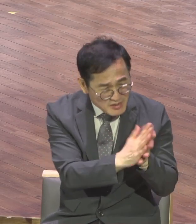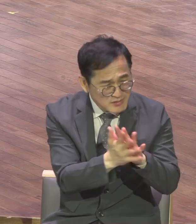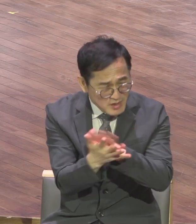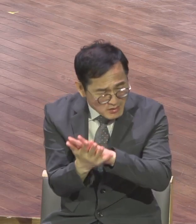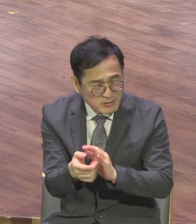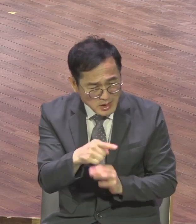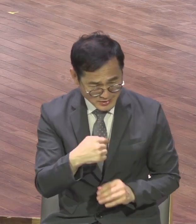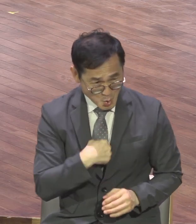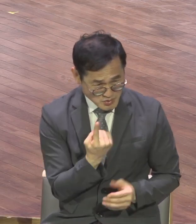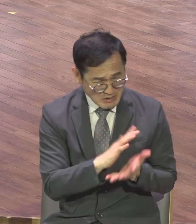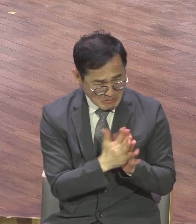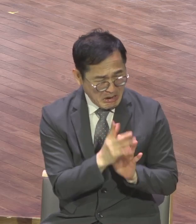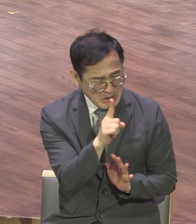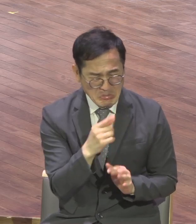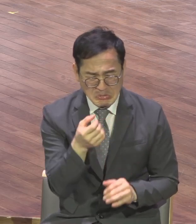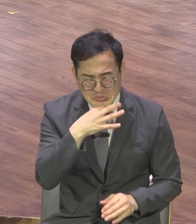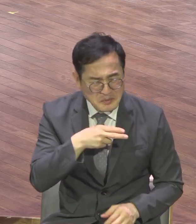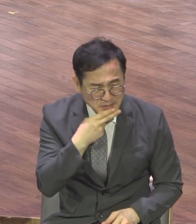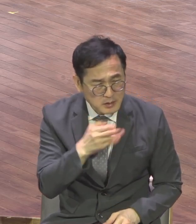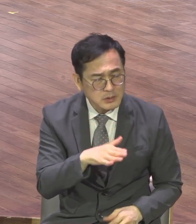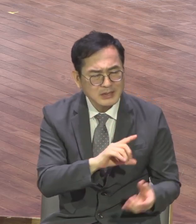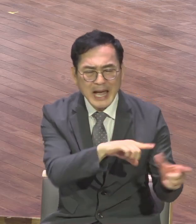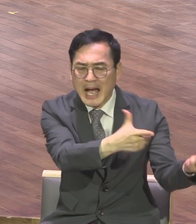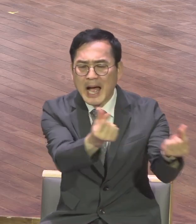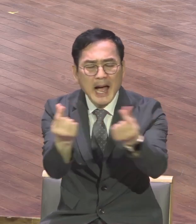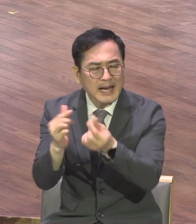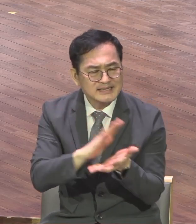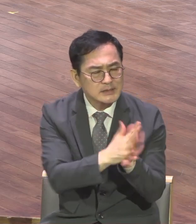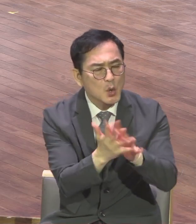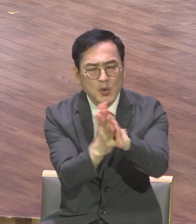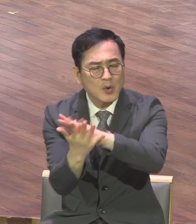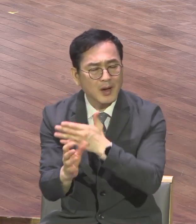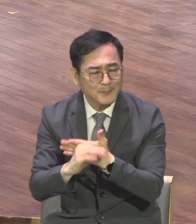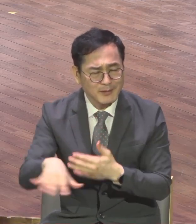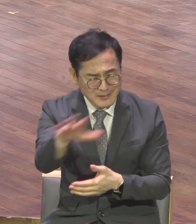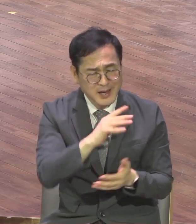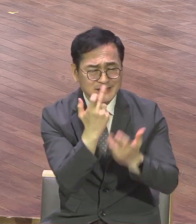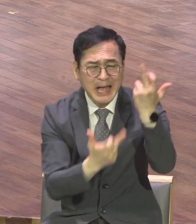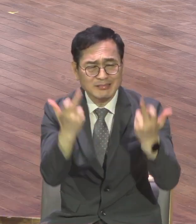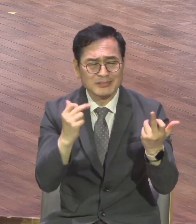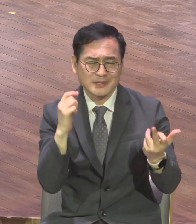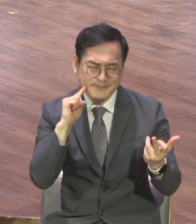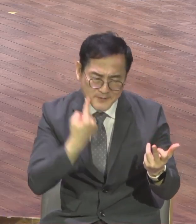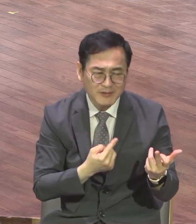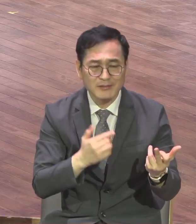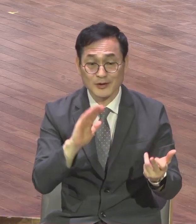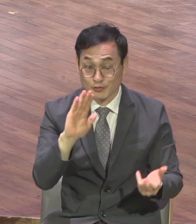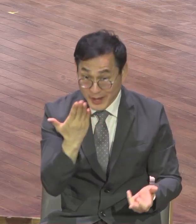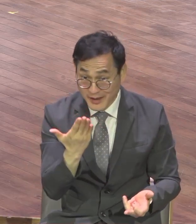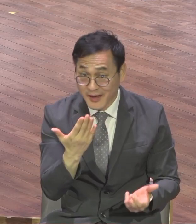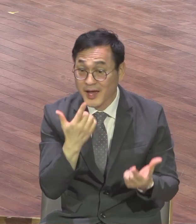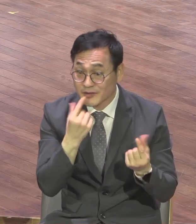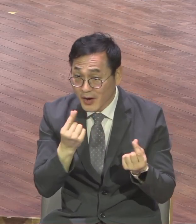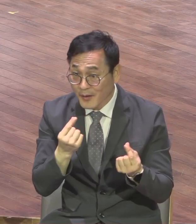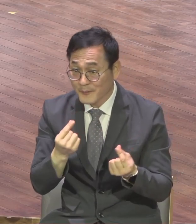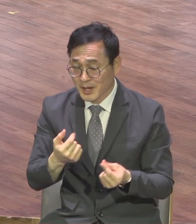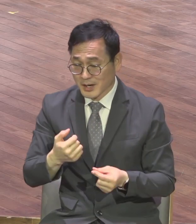소아시아 마게도냐 로마 보호마 이루어진 것입니다 이 한 사람이 꽃 피어 로마 16장의 인물들이 꽃 피어가지고 바로 함께